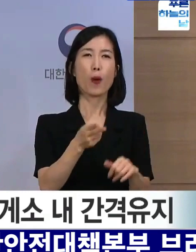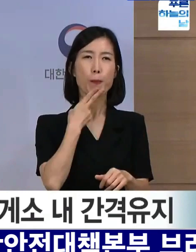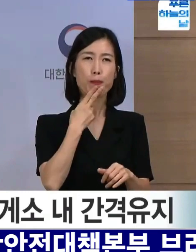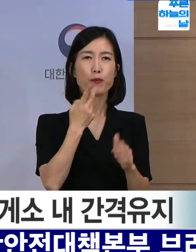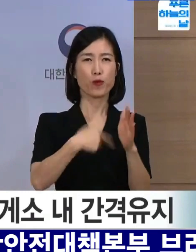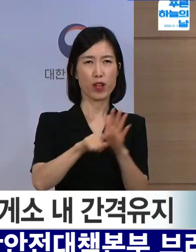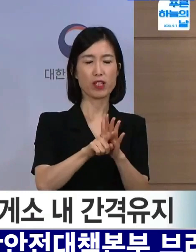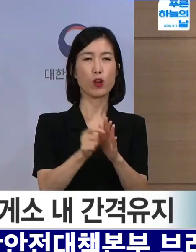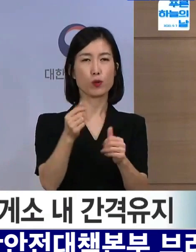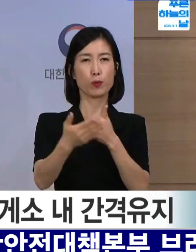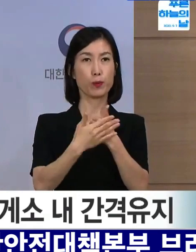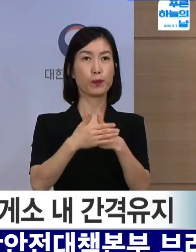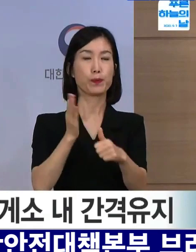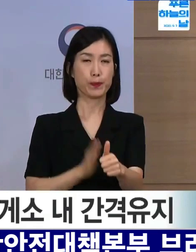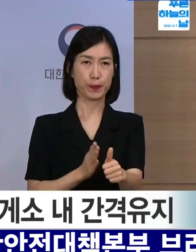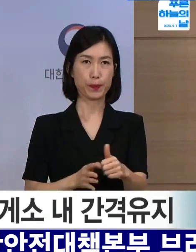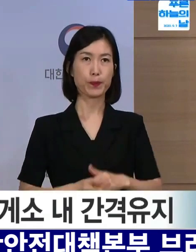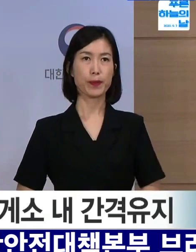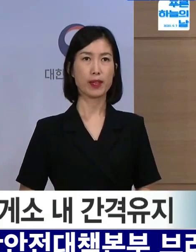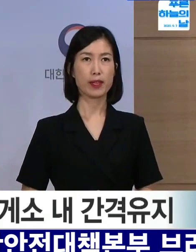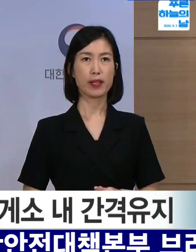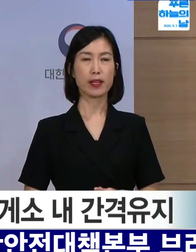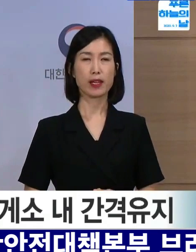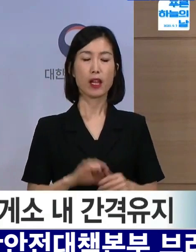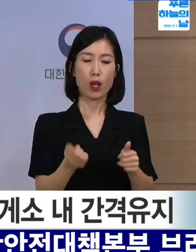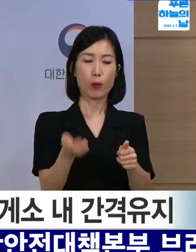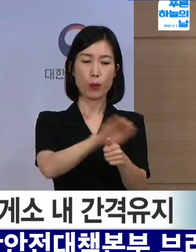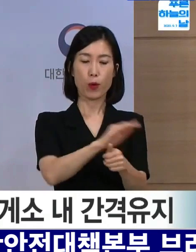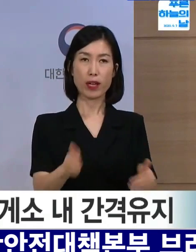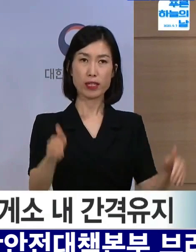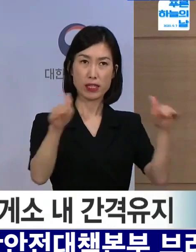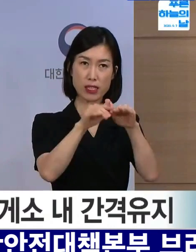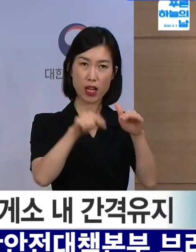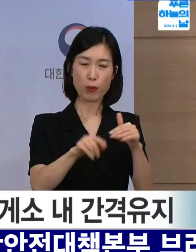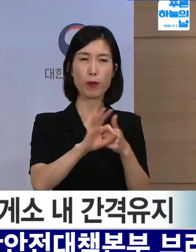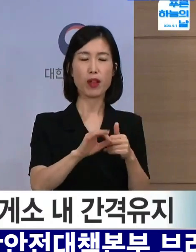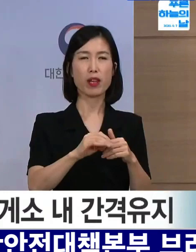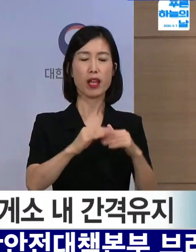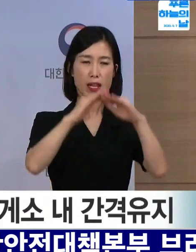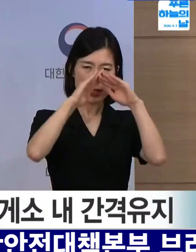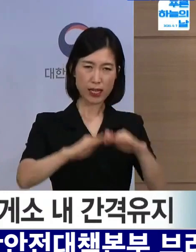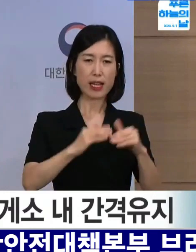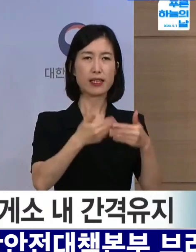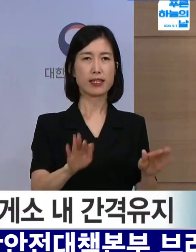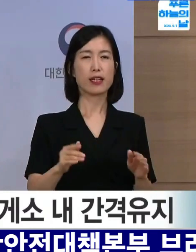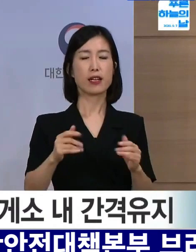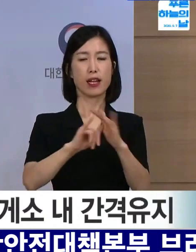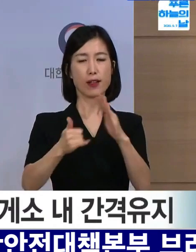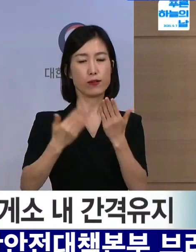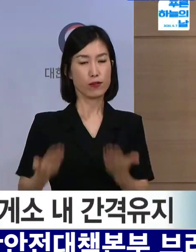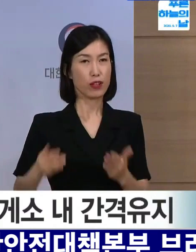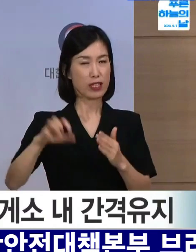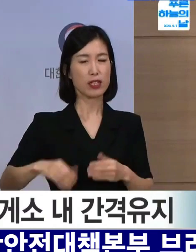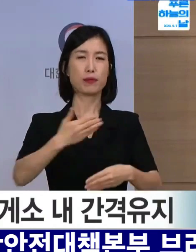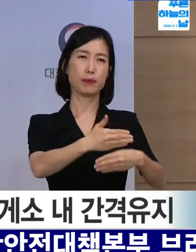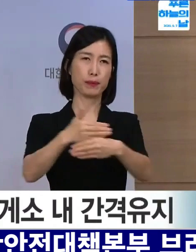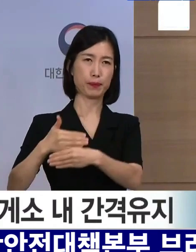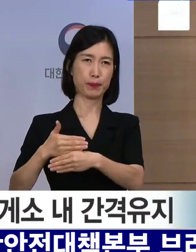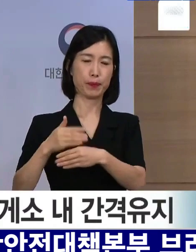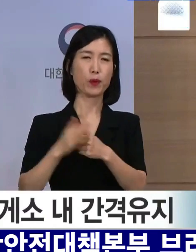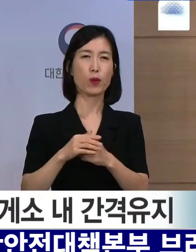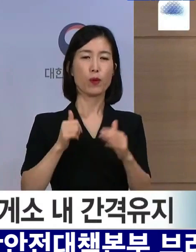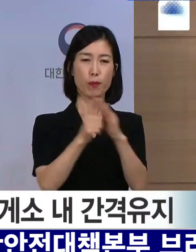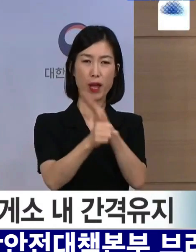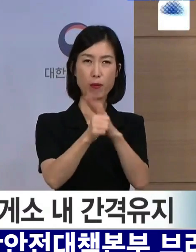경우를 피해 주시기 바랍니다. 봉환시설은 재래실과 유가족 휴게실을 폐쇄하고 방문자